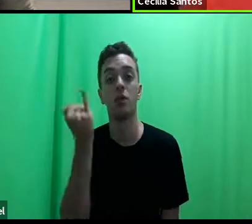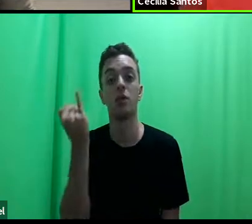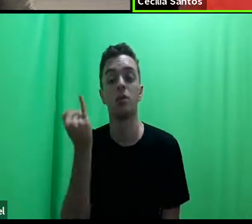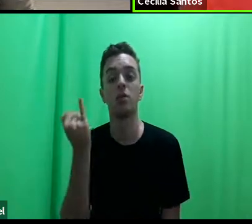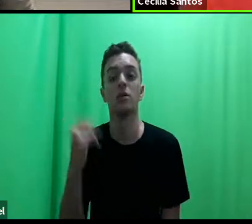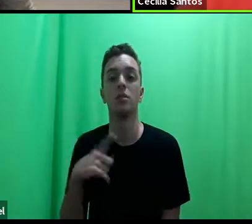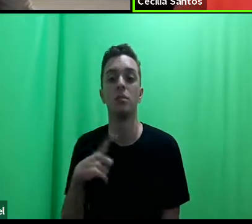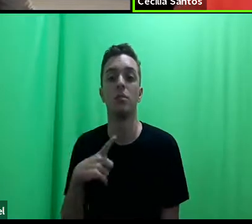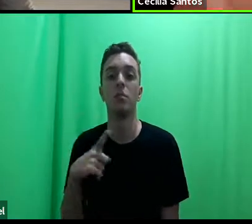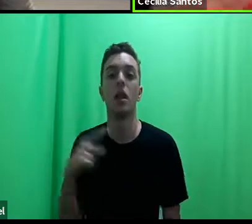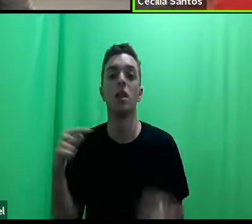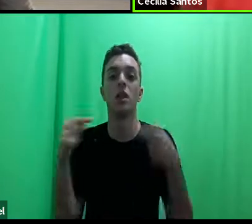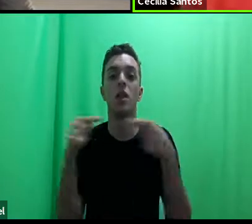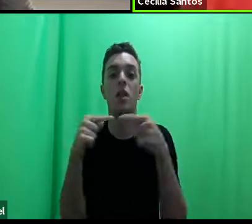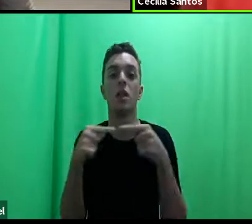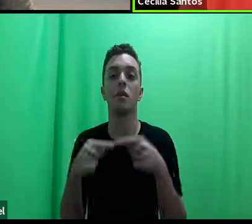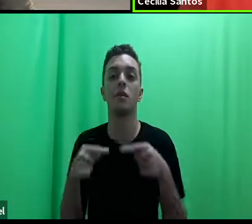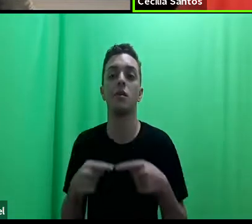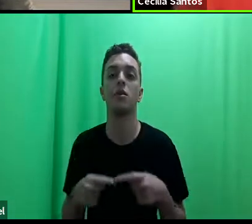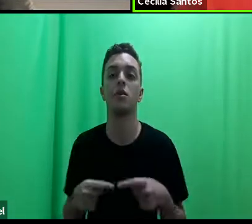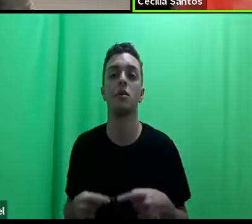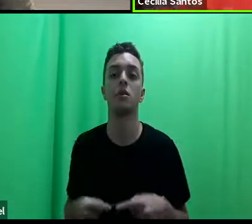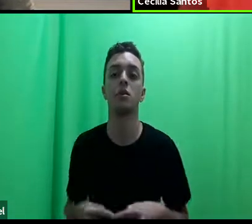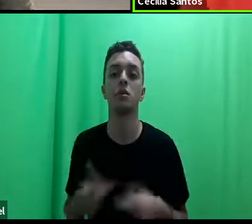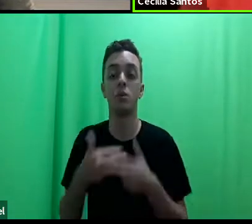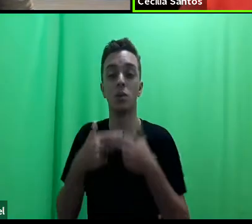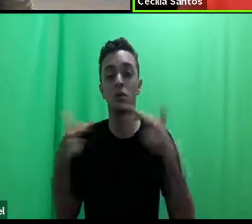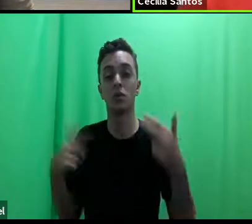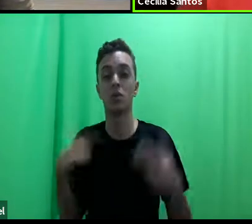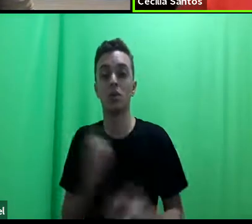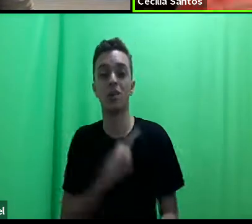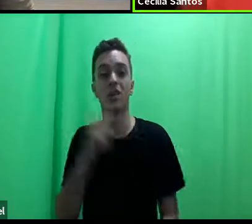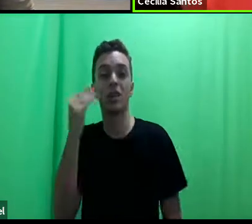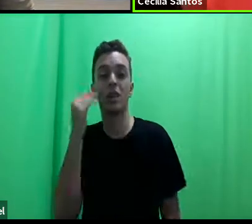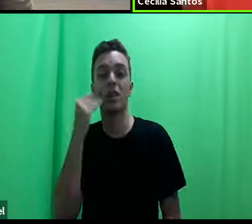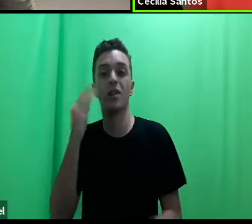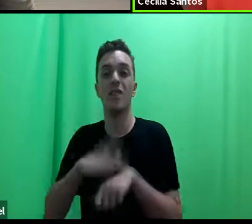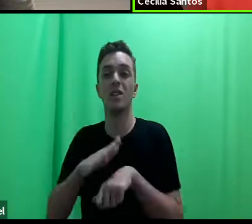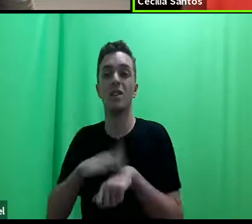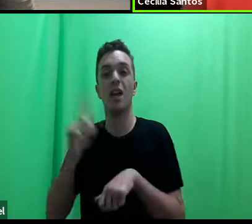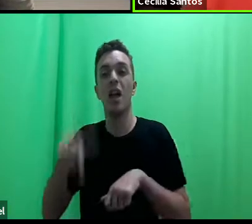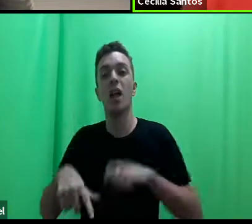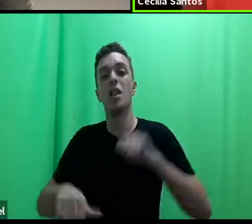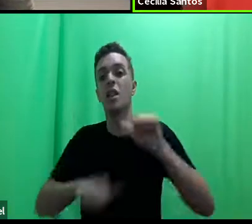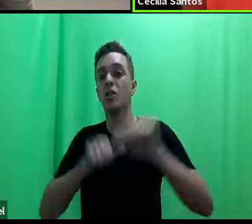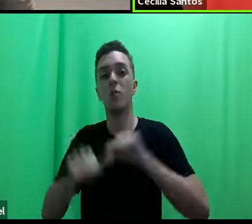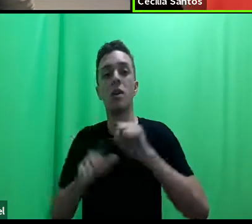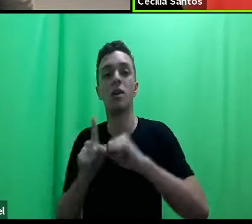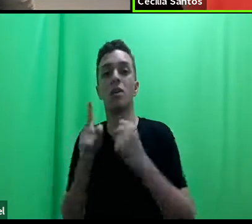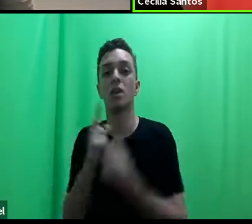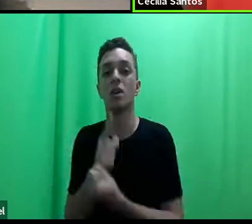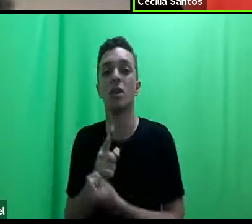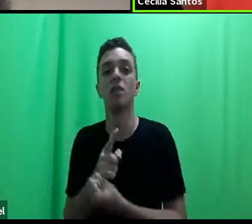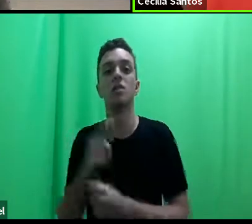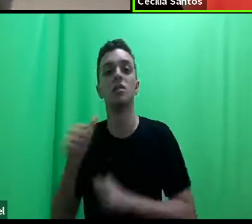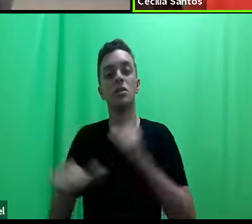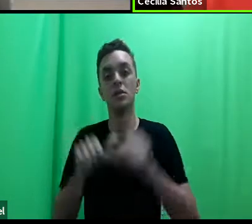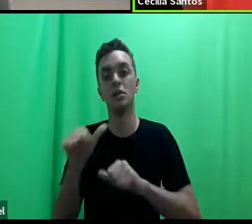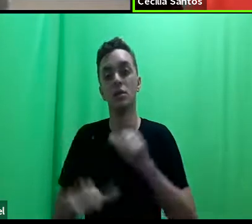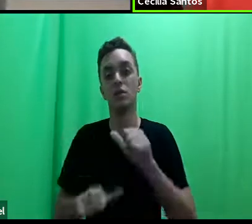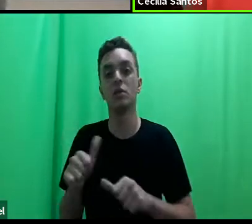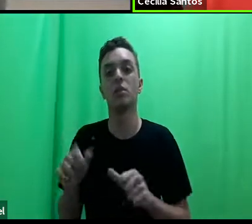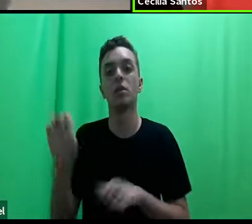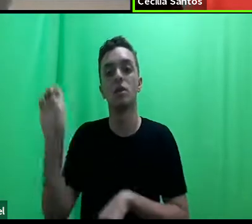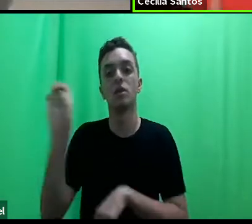coerência com aquilo que a gente está tentando fazer, que é transformar a sociedade, transformar o Estado,